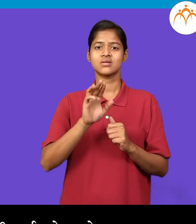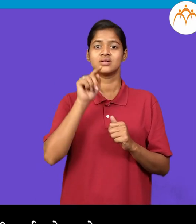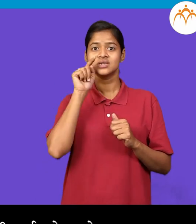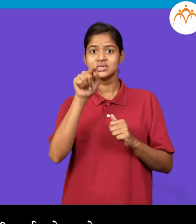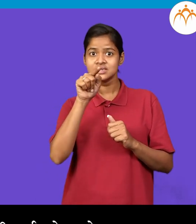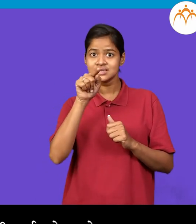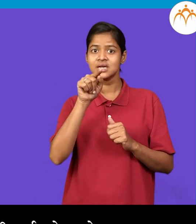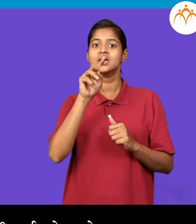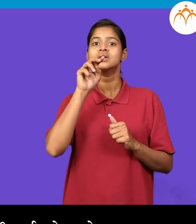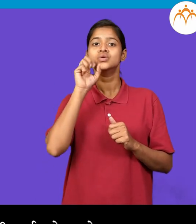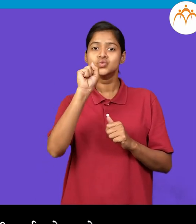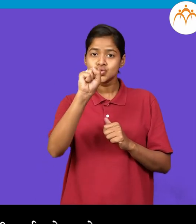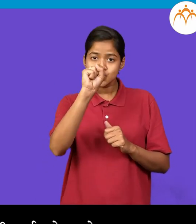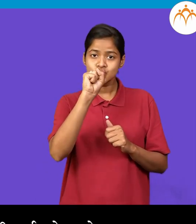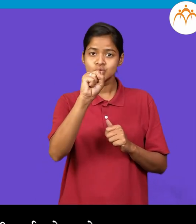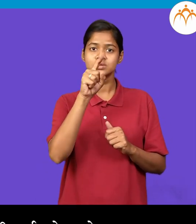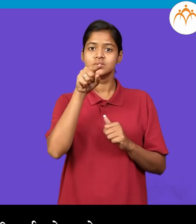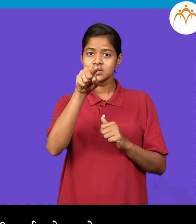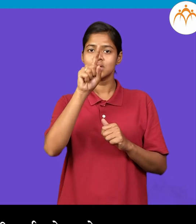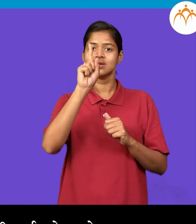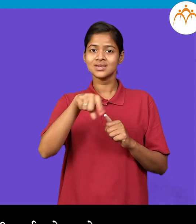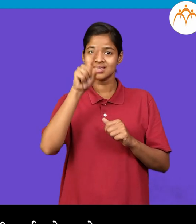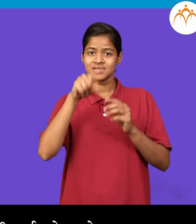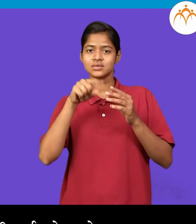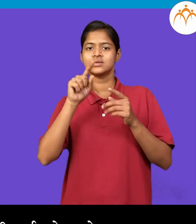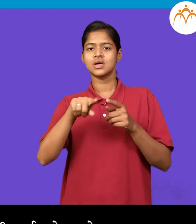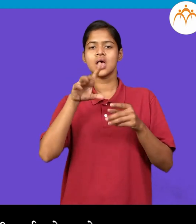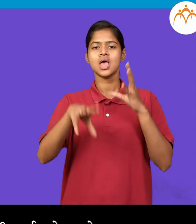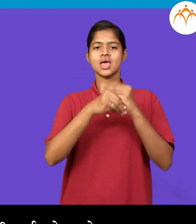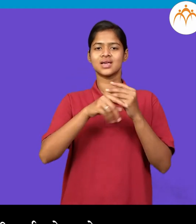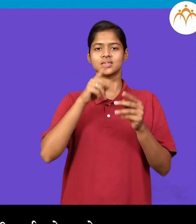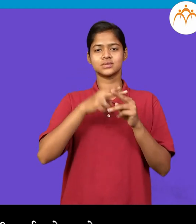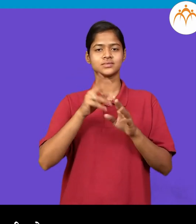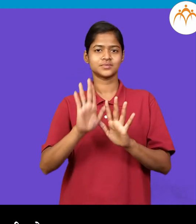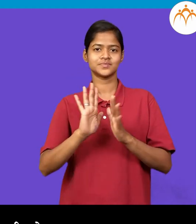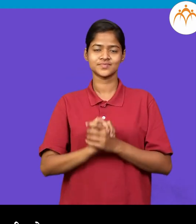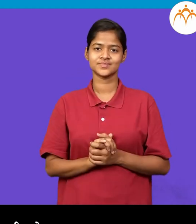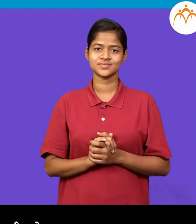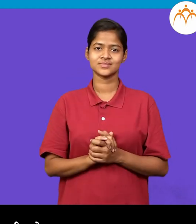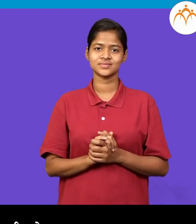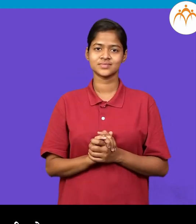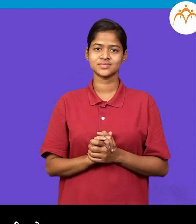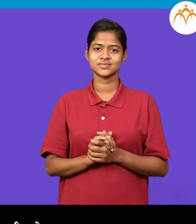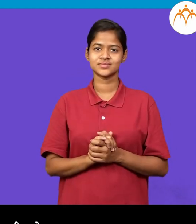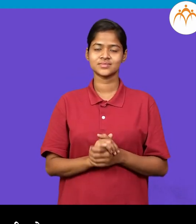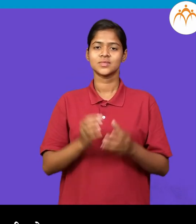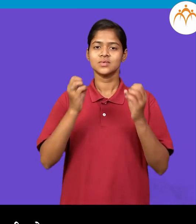त्याचा त्याला ही सर्वनामाहेत आतापण अन्खी